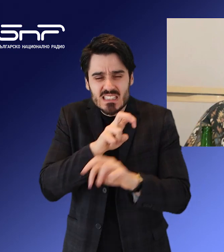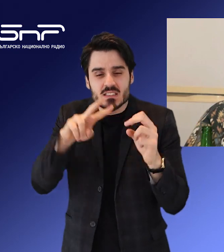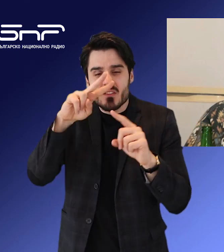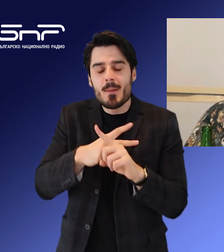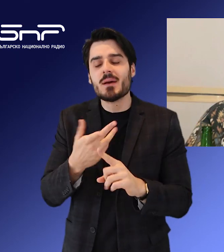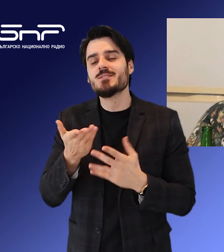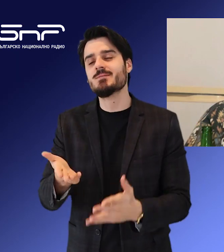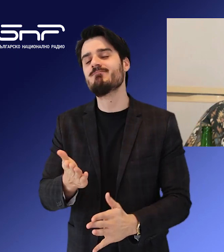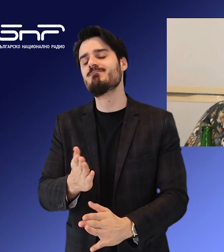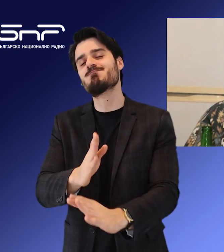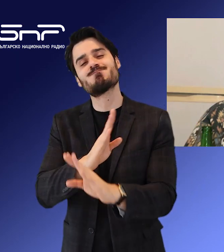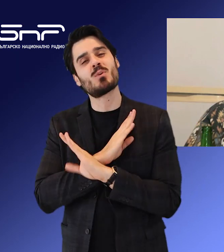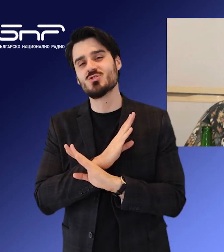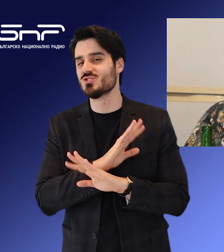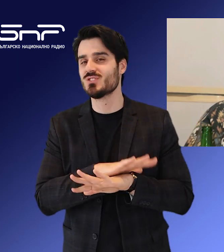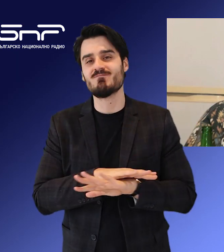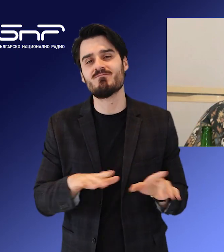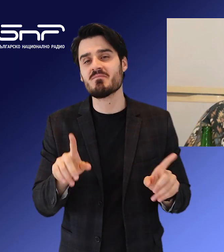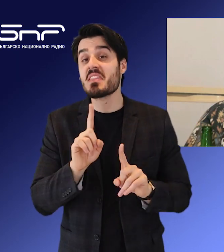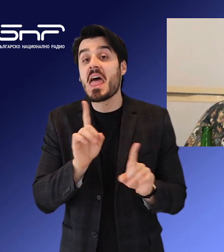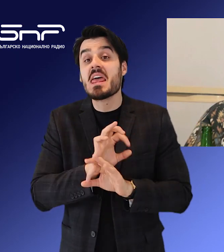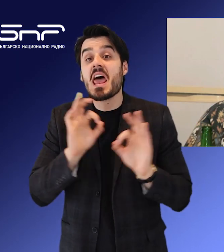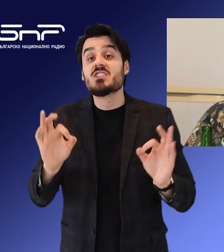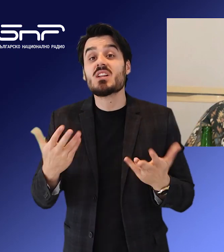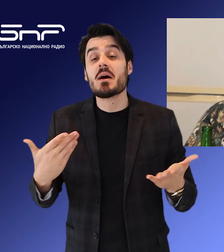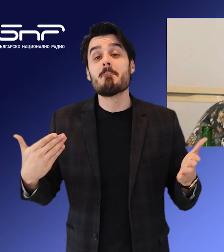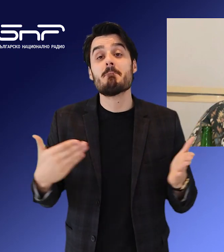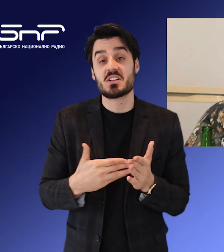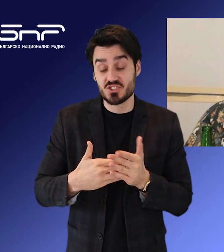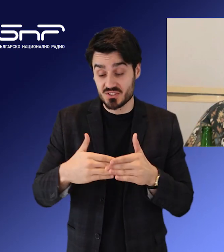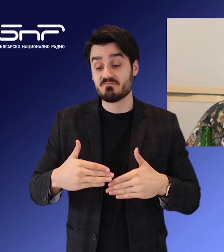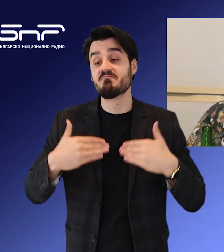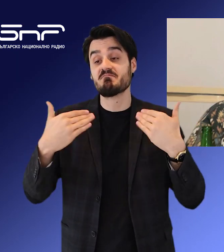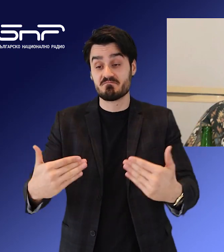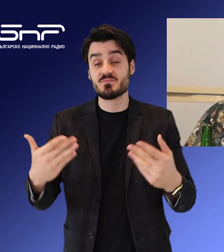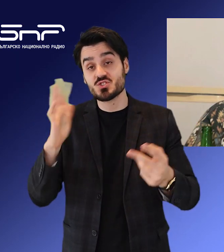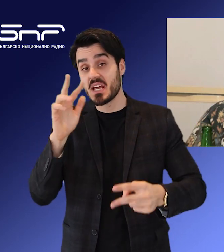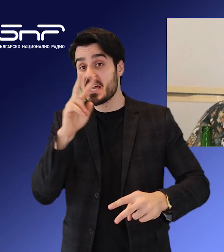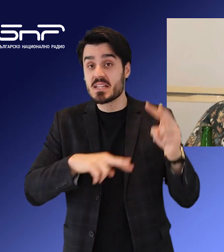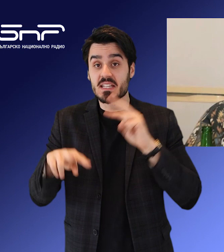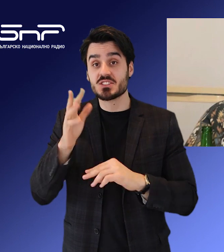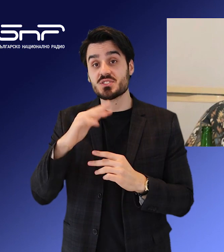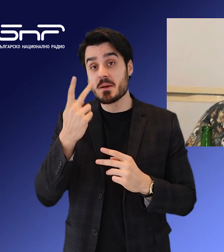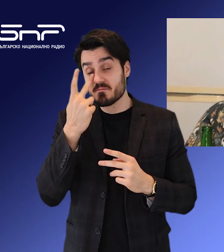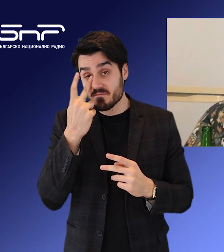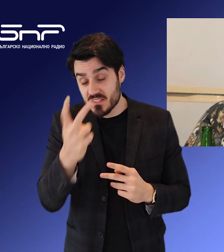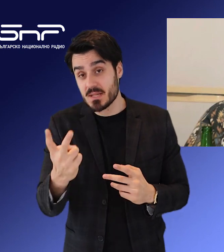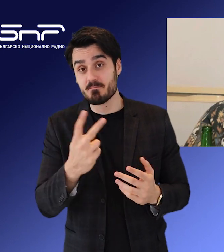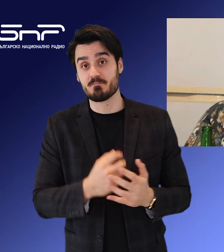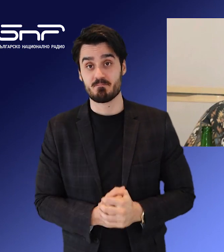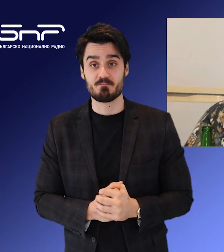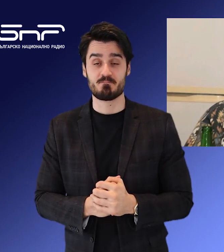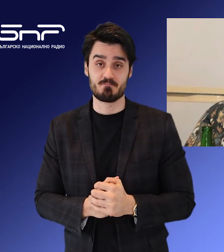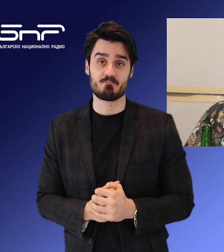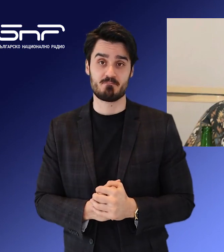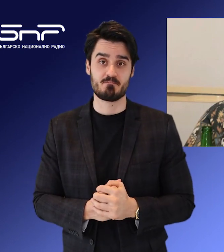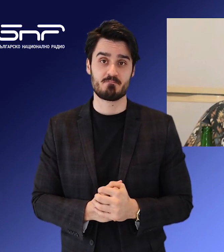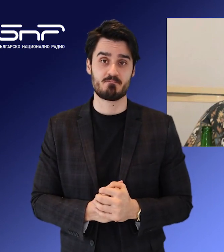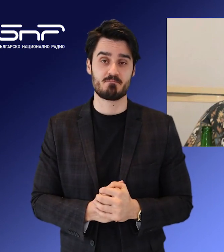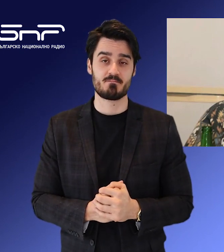самоличността му. До момента не е ясна причината за смъртта. Предстои това да доказва съдебно медицинската експертиза по случая,